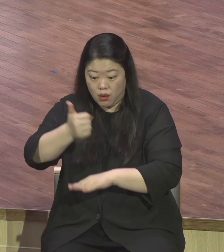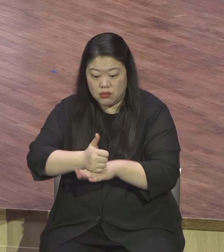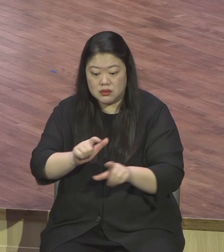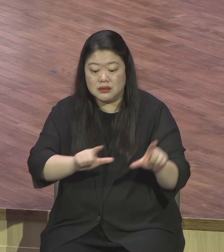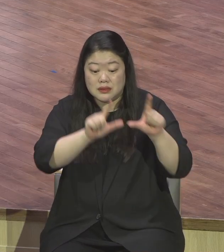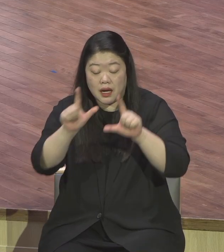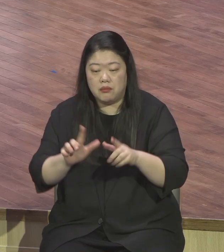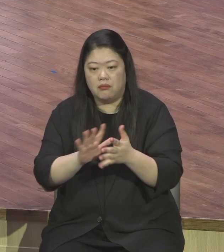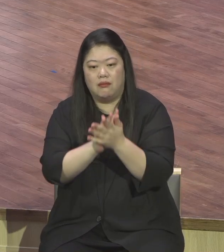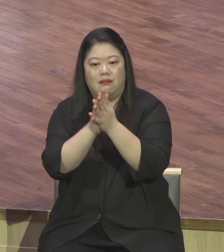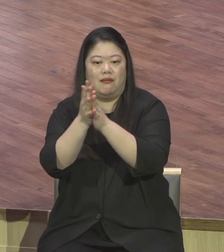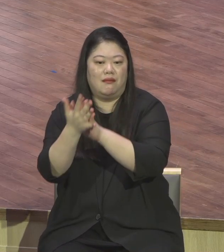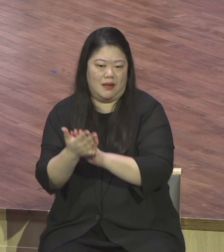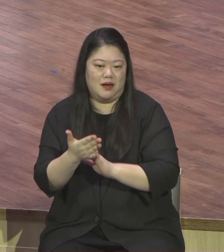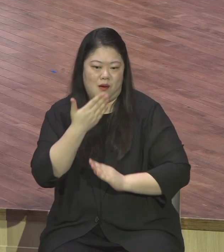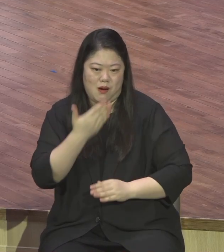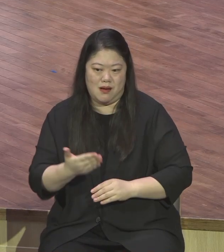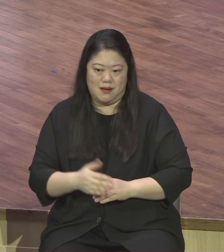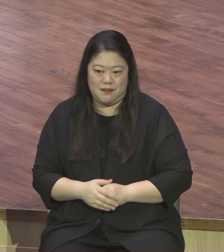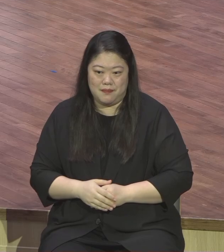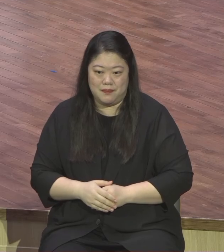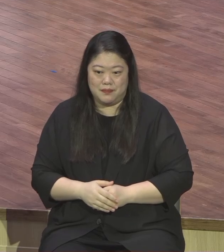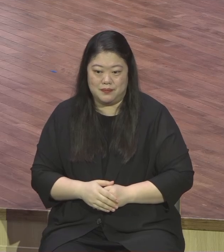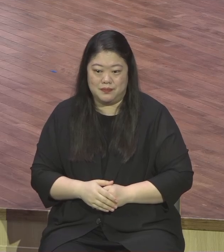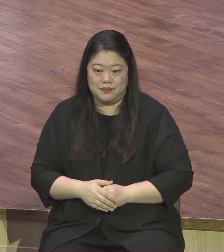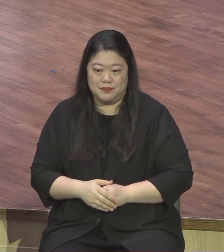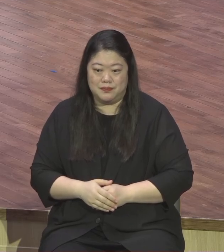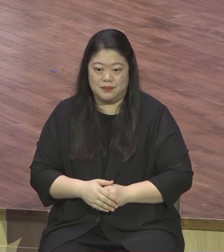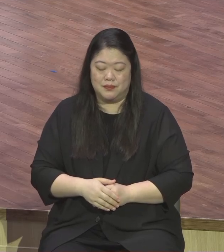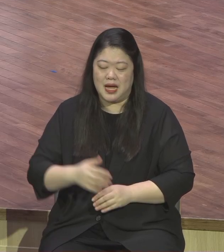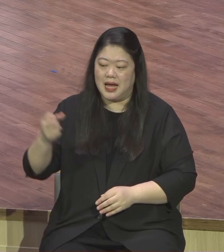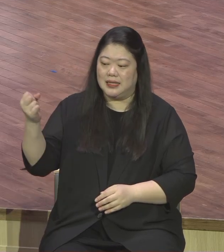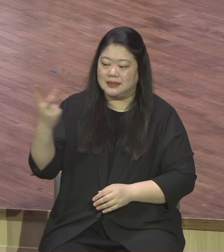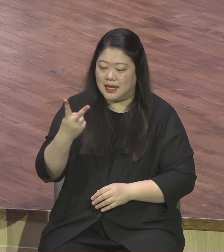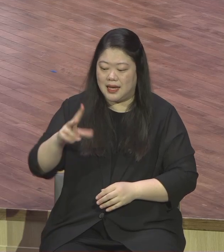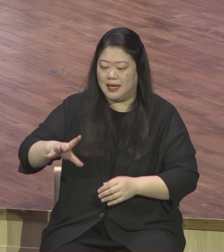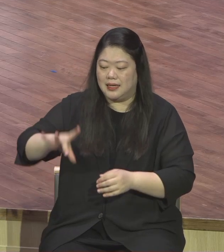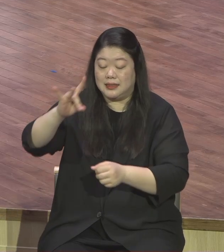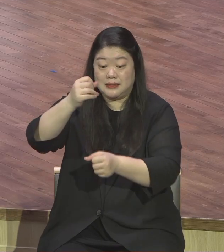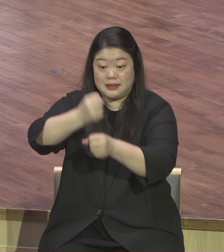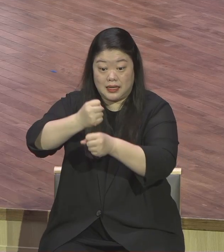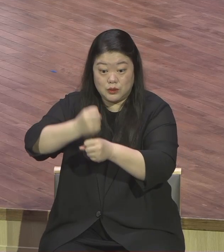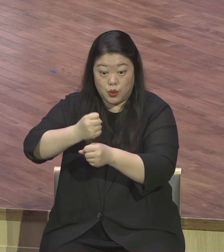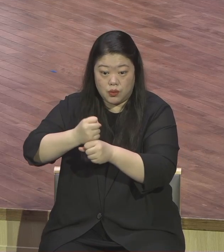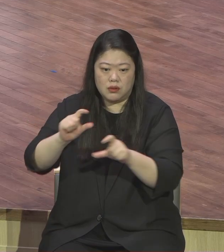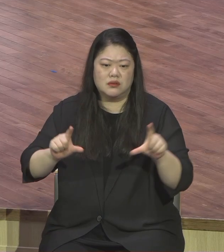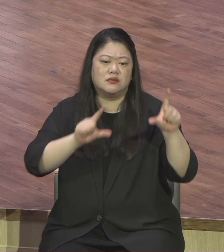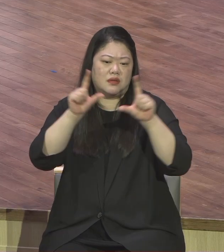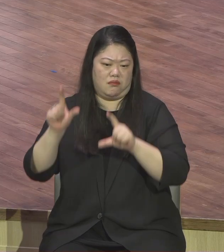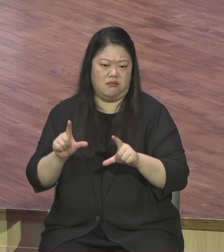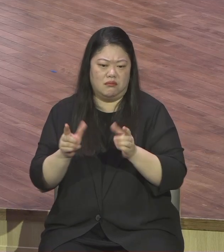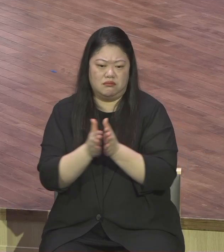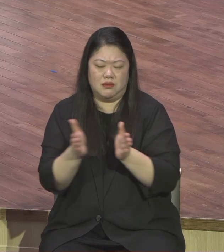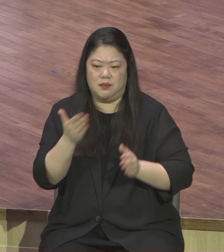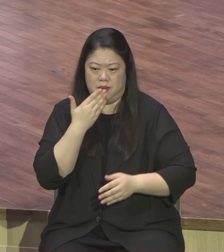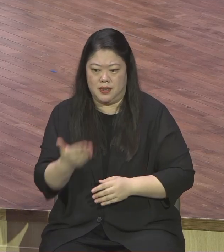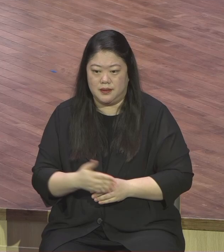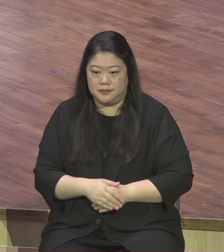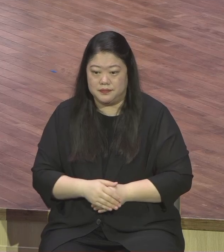됩니다 제 창조의 이 놀라운 인생을 살게 되어야 됩니다 자도 바울은 그리스도 예수를